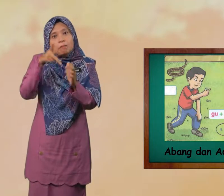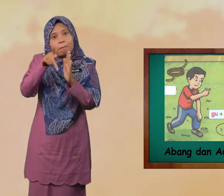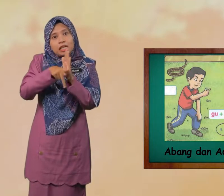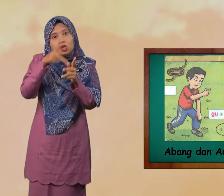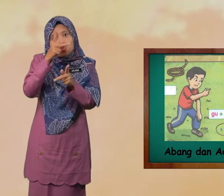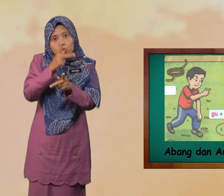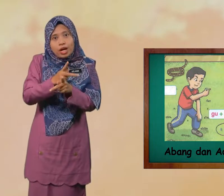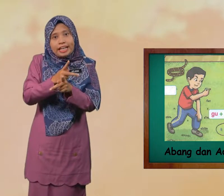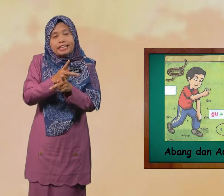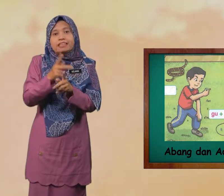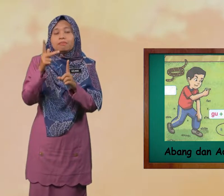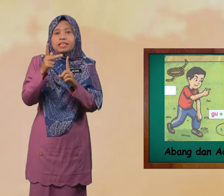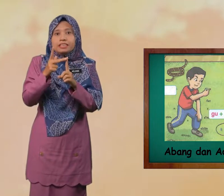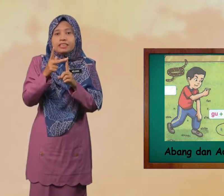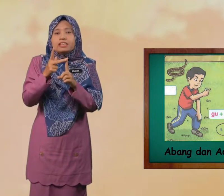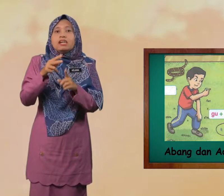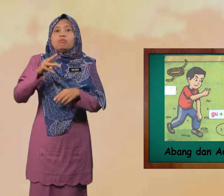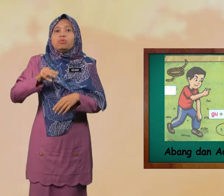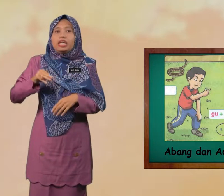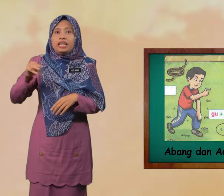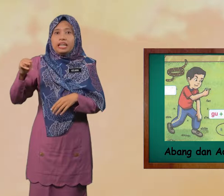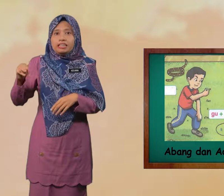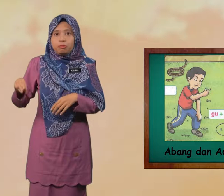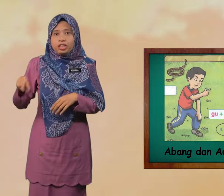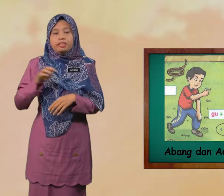Pengukuhan Kepada Murid-murid